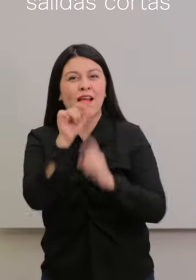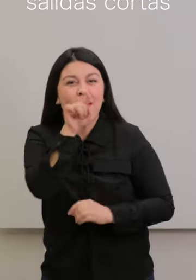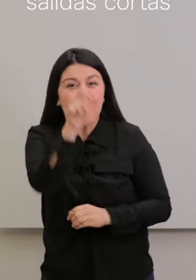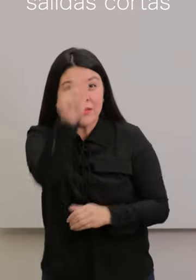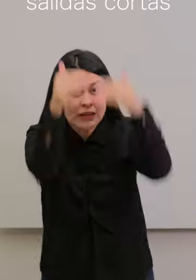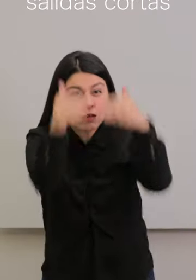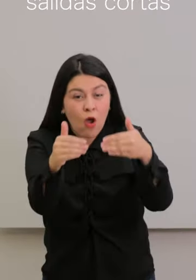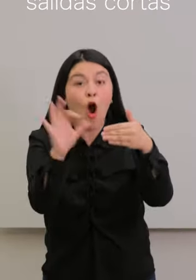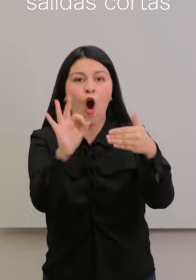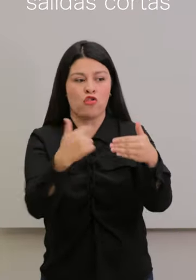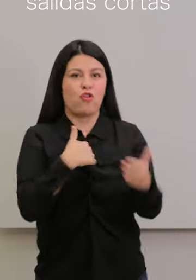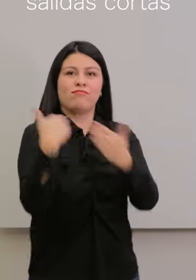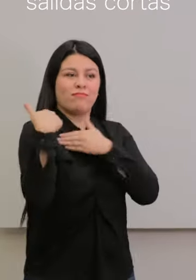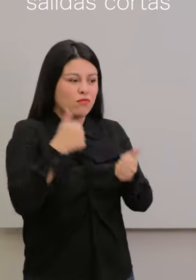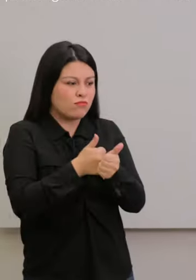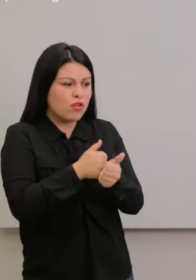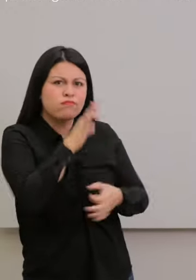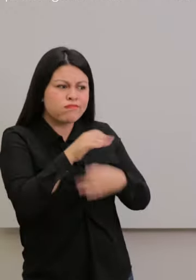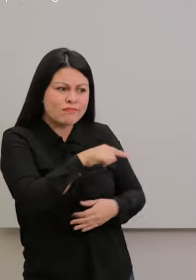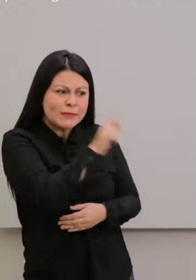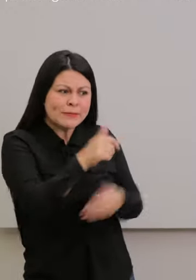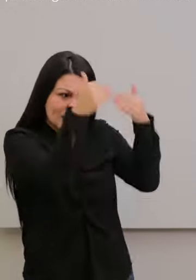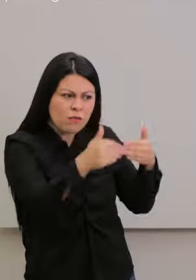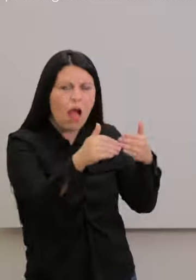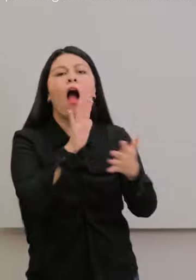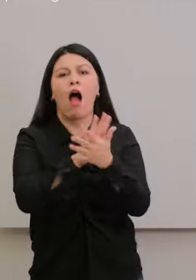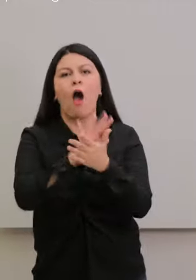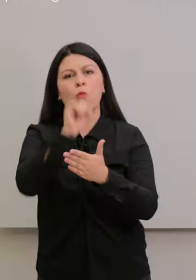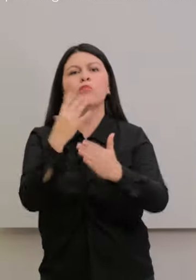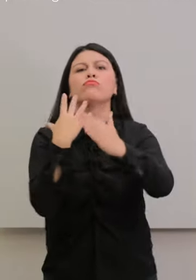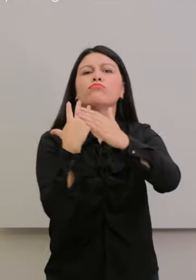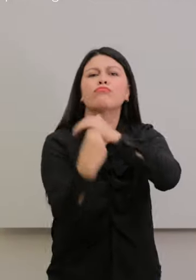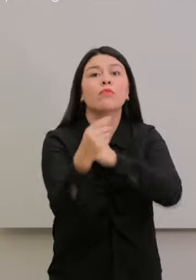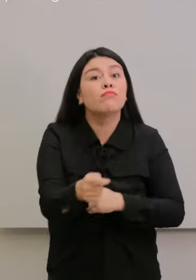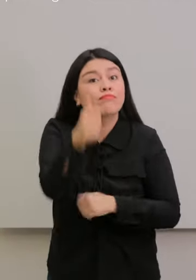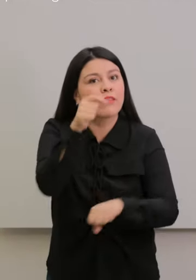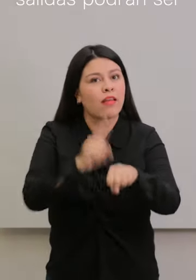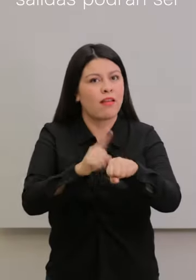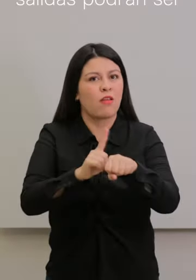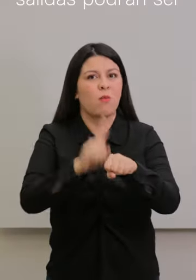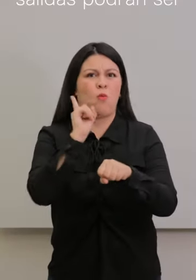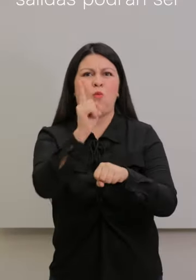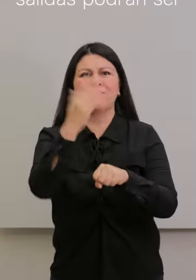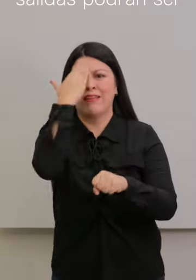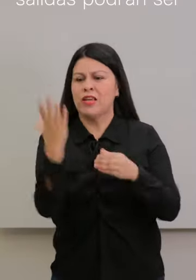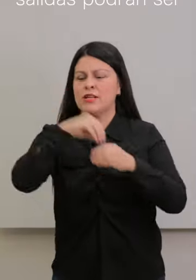podrán realizar salidas cortas para evitar efectos del encierro prolongado sobre la salud. Recuerda que estas